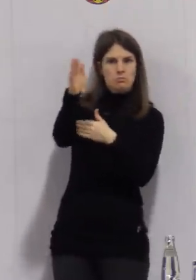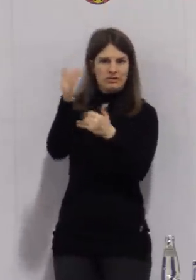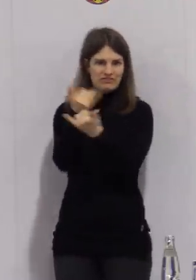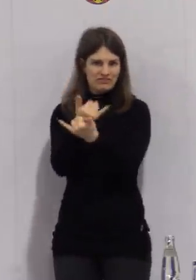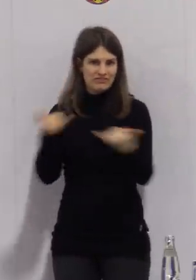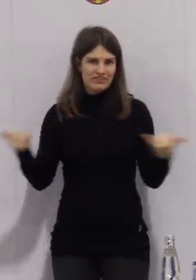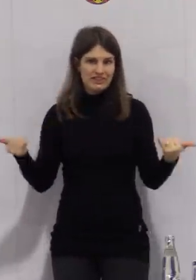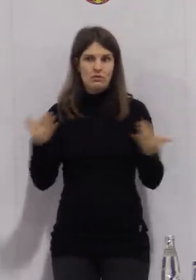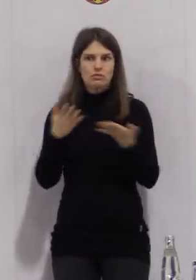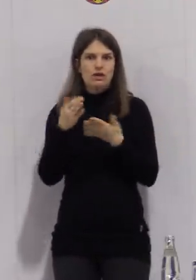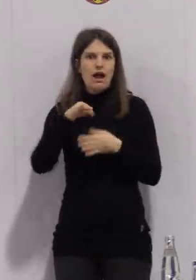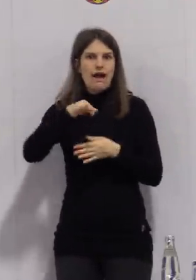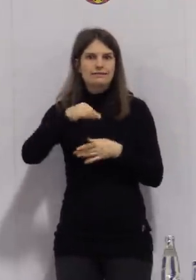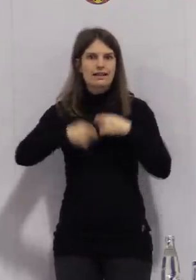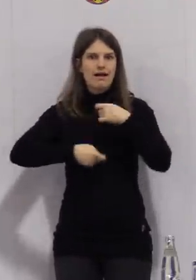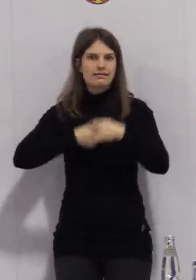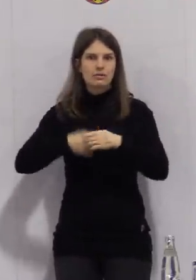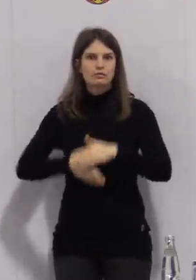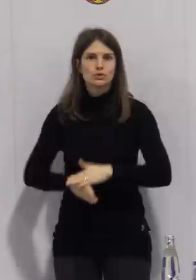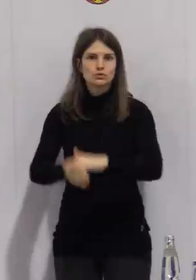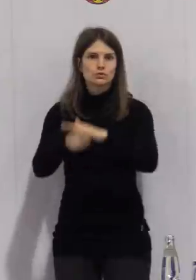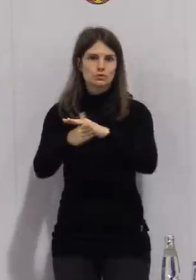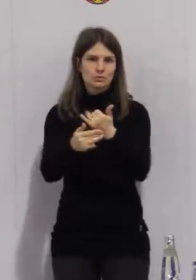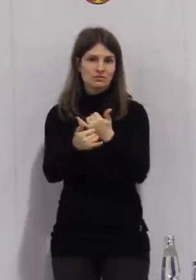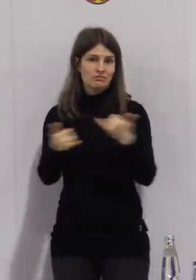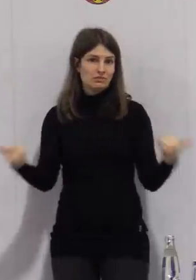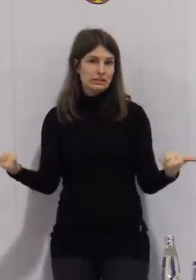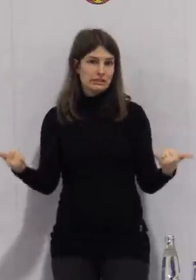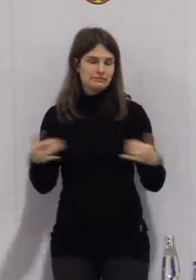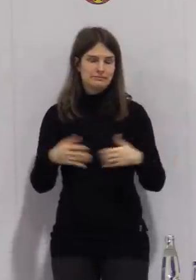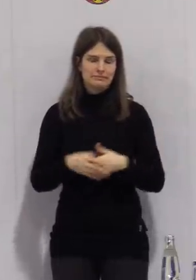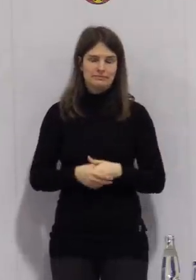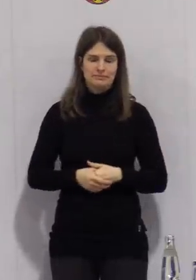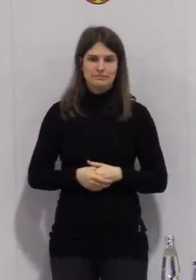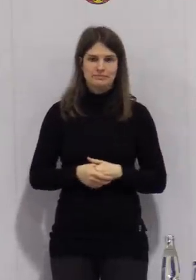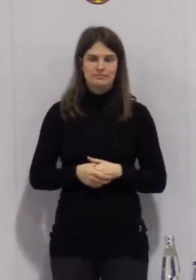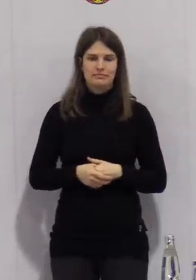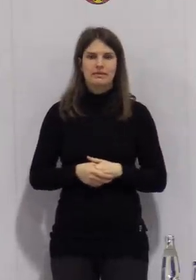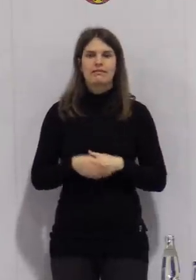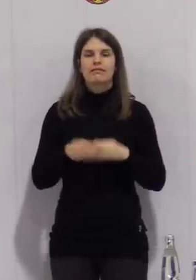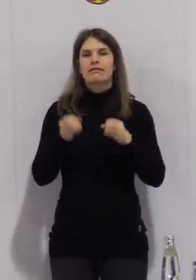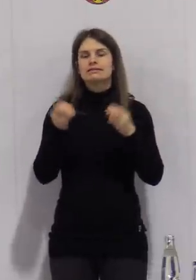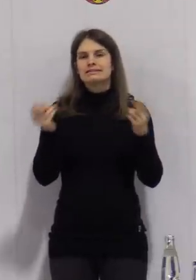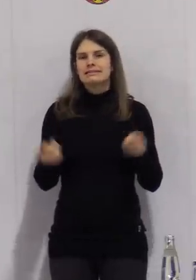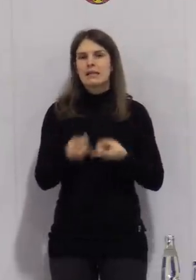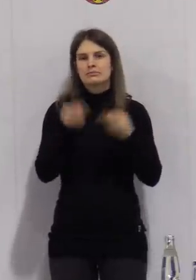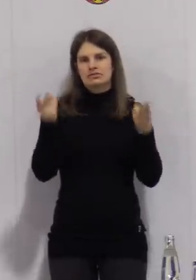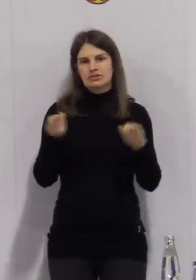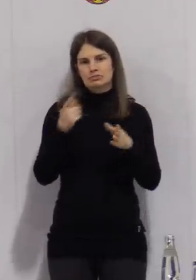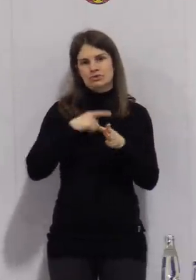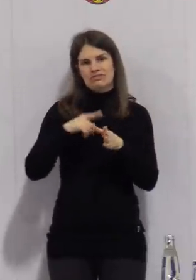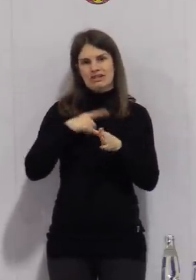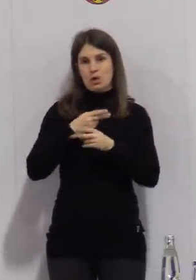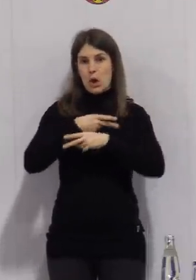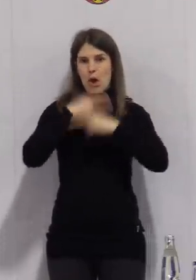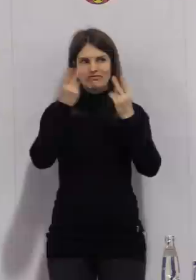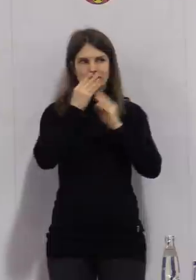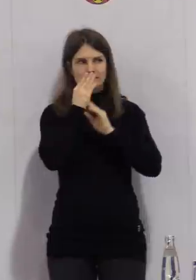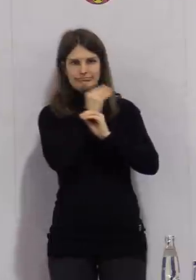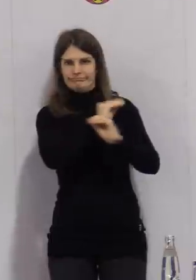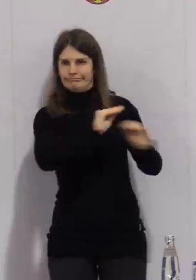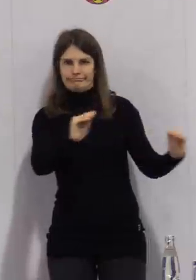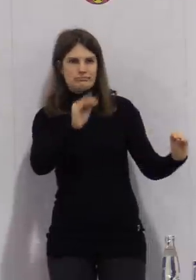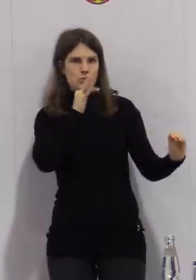Einzelhandel. Natürlich kann ich heute vor diesem Gespräch zwischen Bund und Ländern da keinerlei konkrete